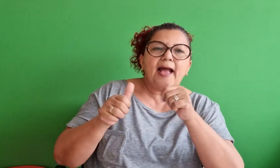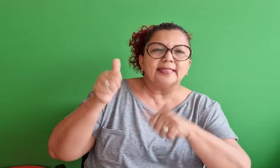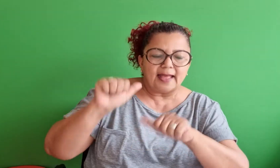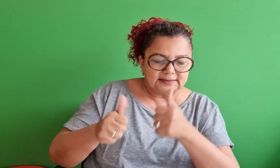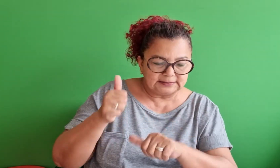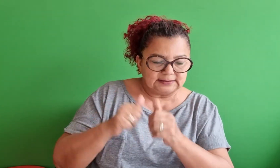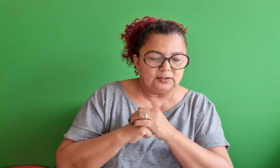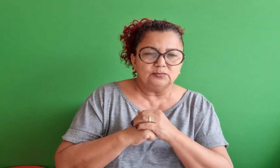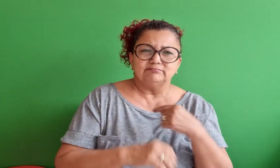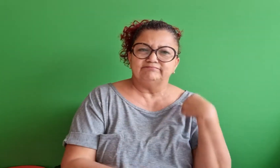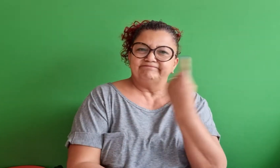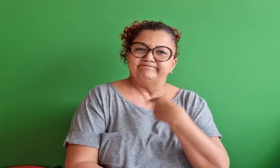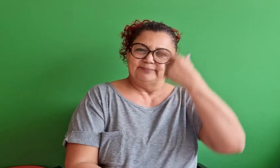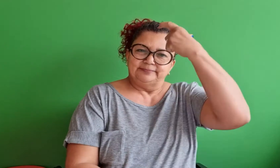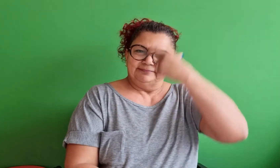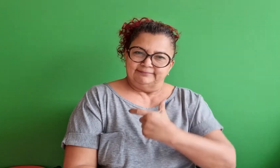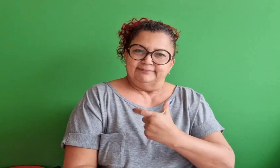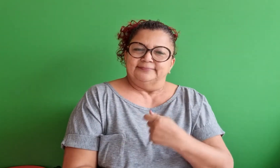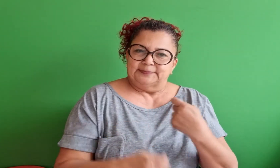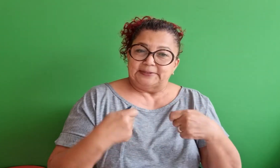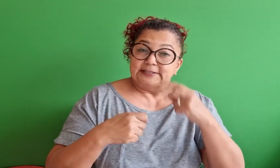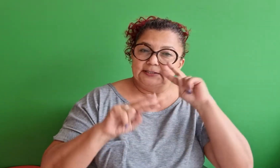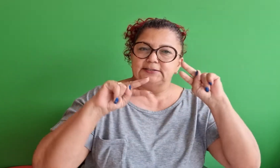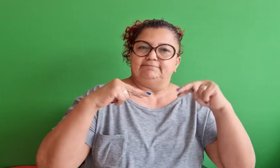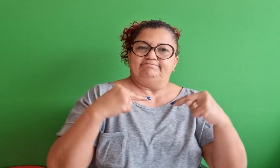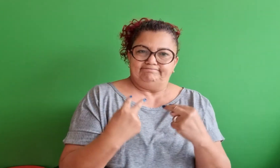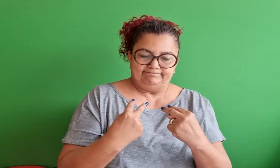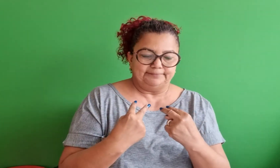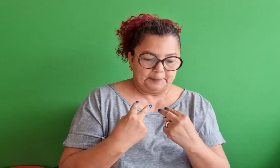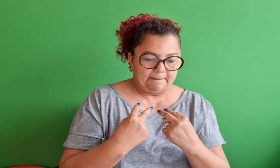como nos analisamos, quem somos.